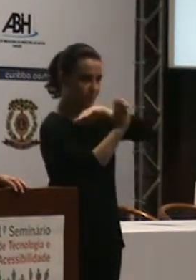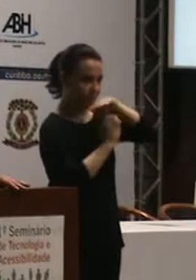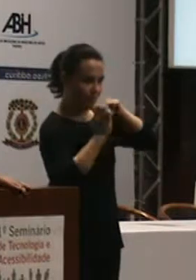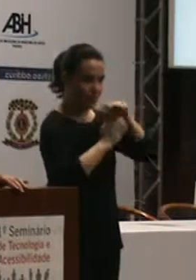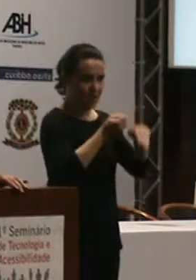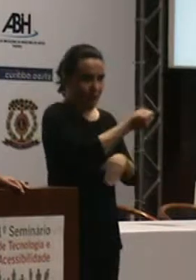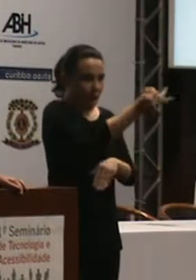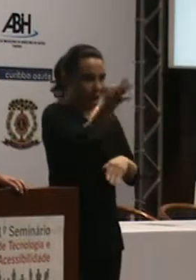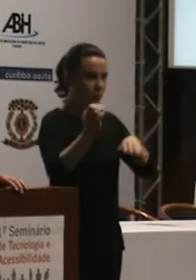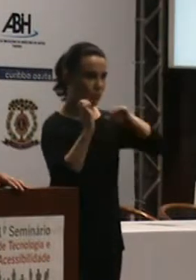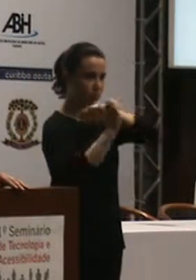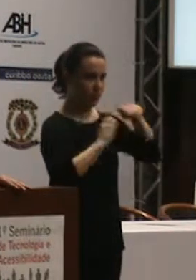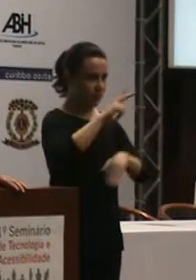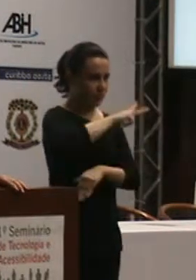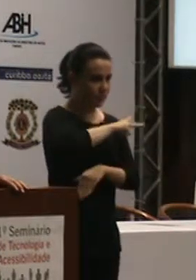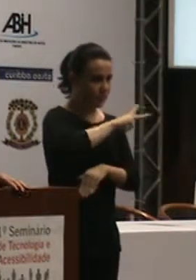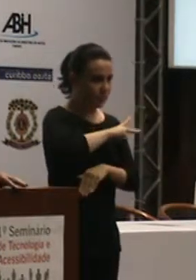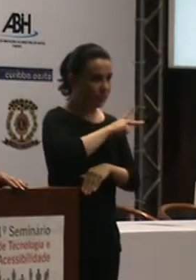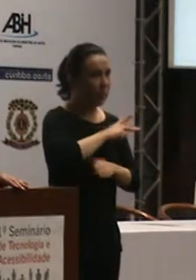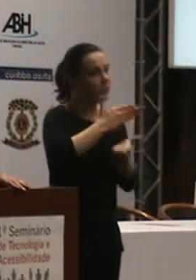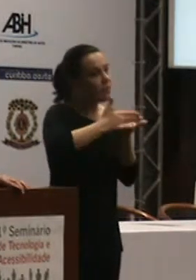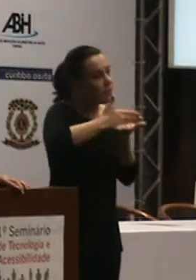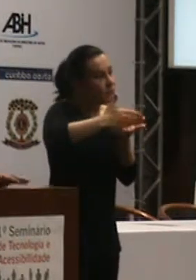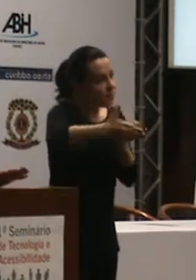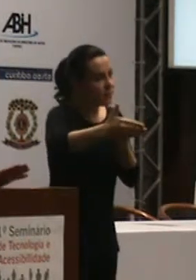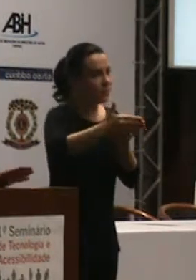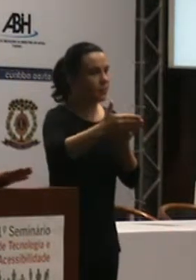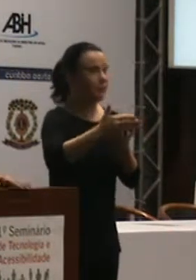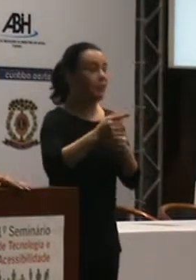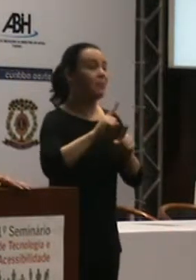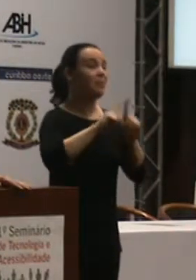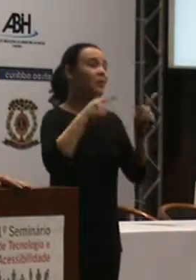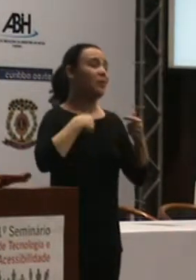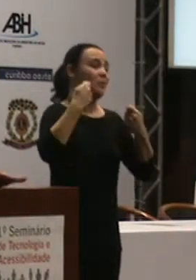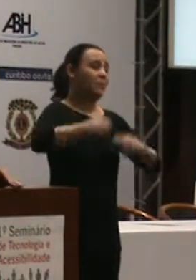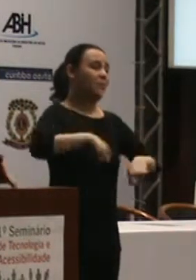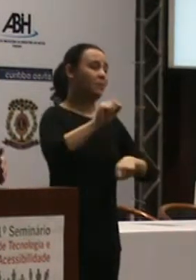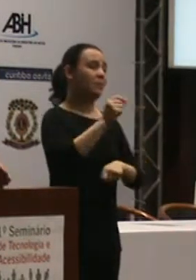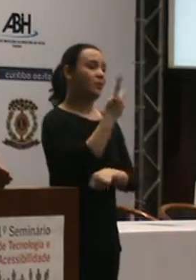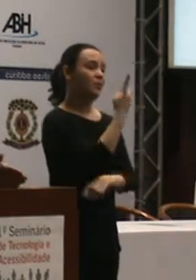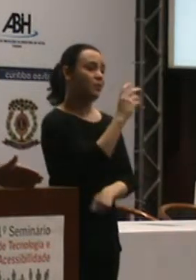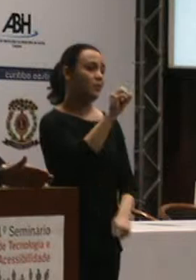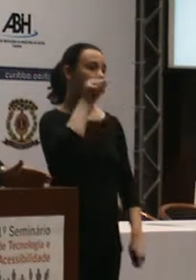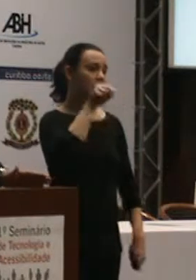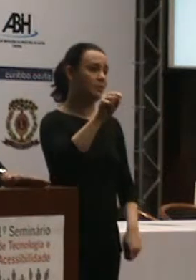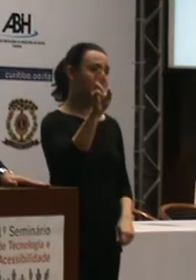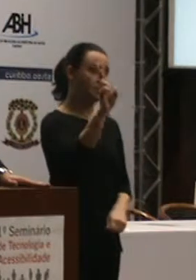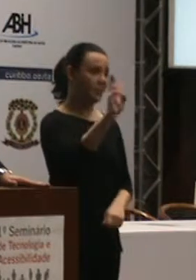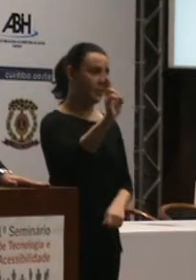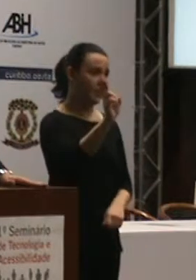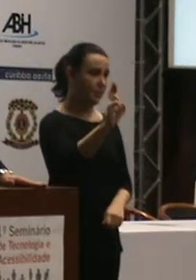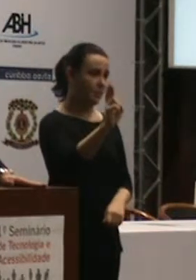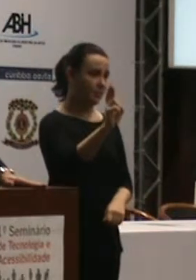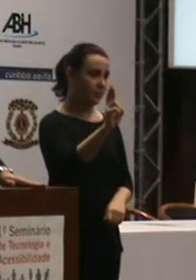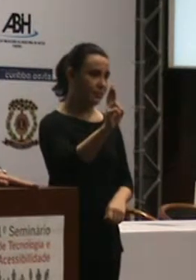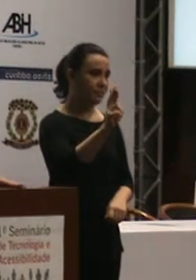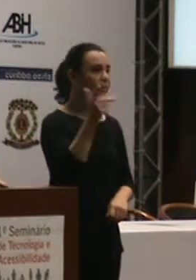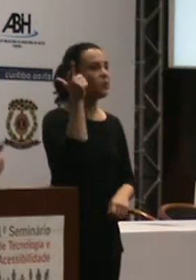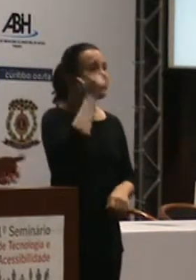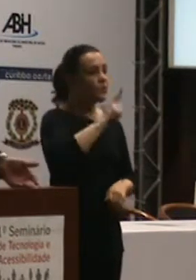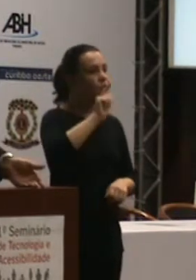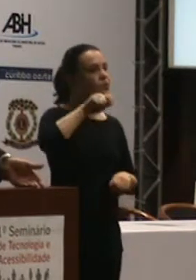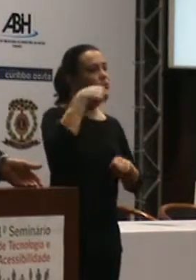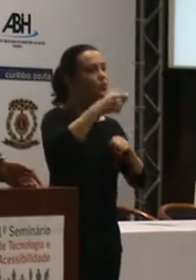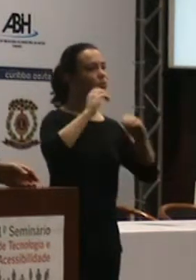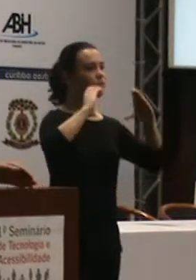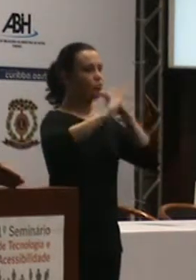né? Na verdade, o que a gente precisa são 200 mil reais. Como o negócio não avançou dentro da pós-graduação, que